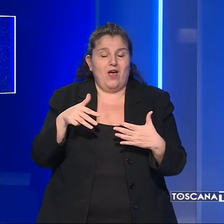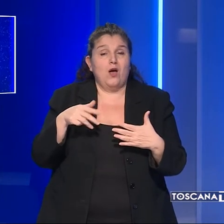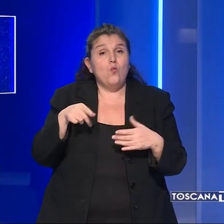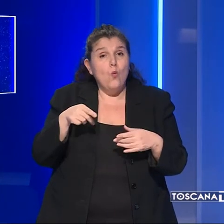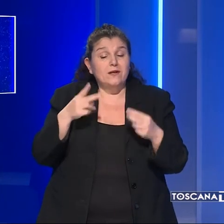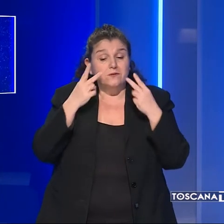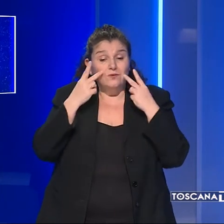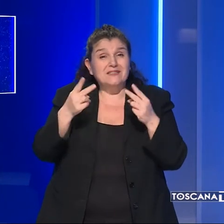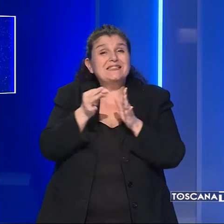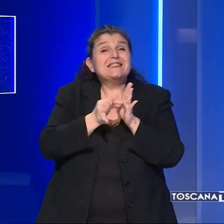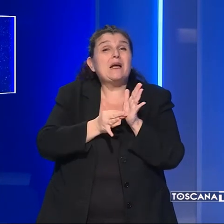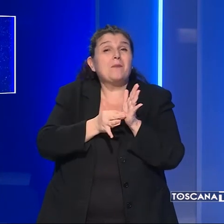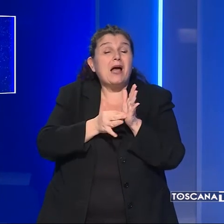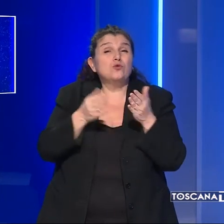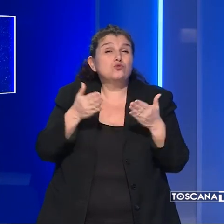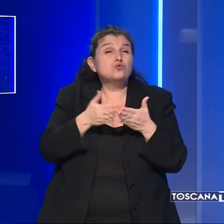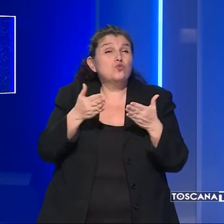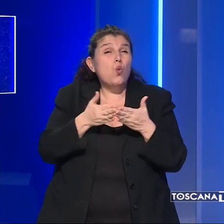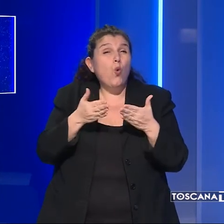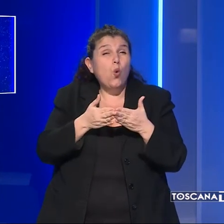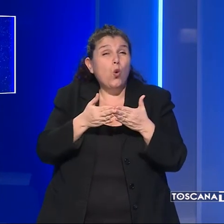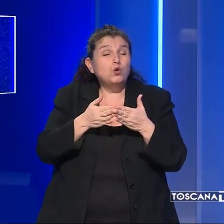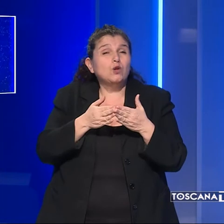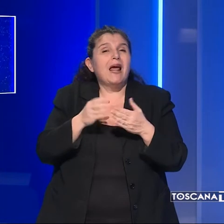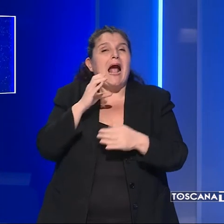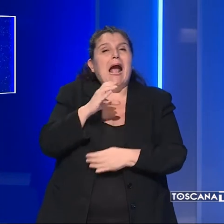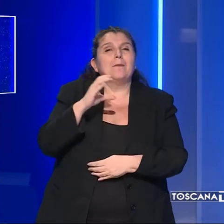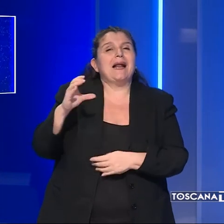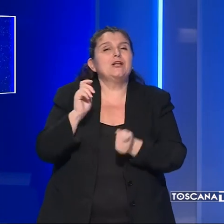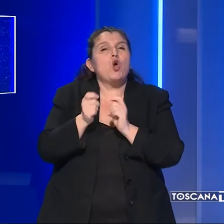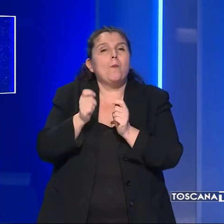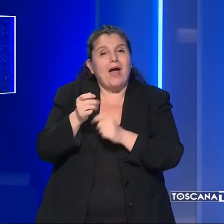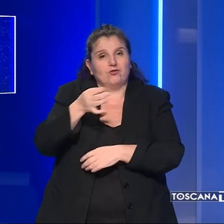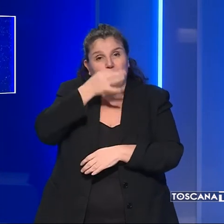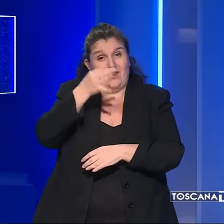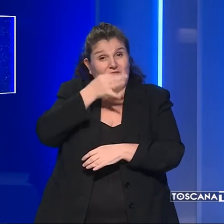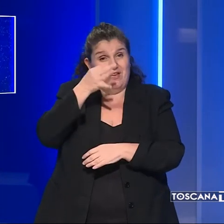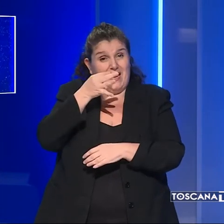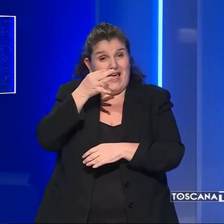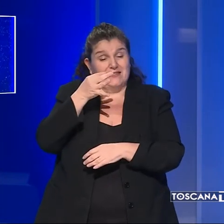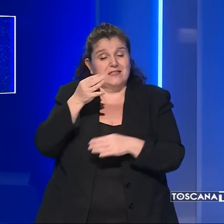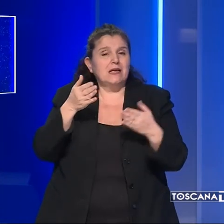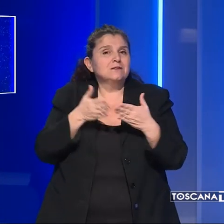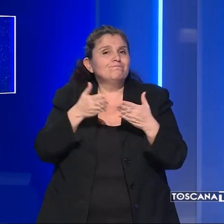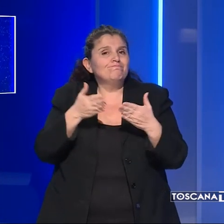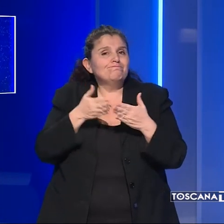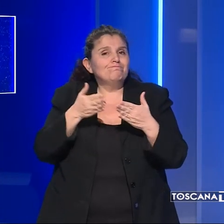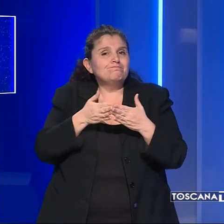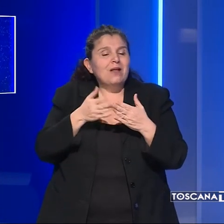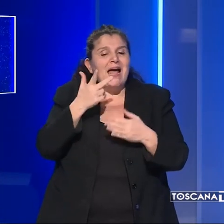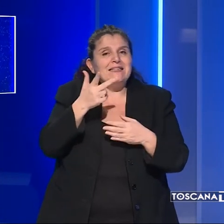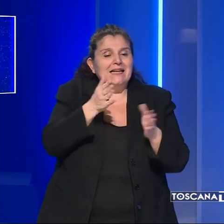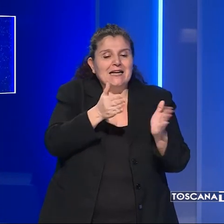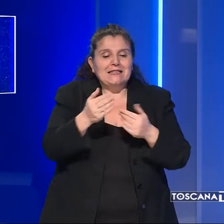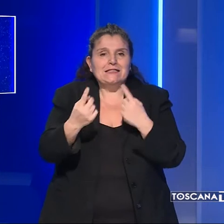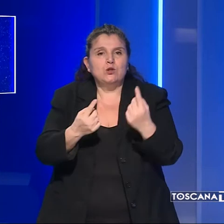stime contenute in uno studio della Camera di Commercio di Firenze, che prende in esame tre scenari